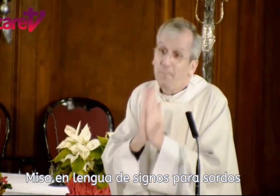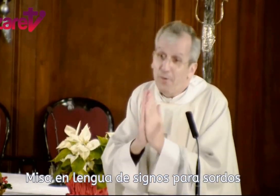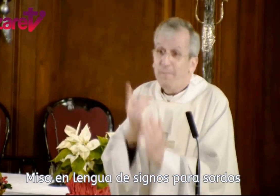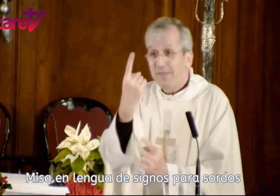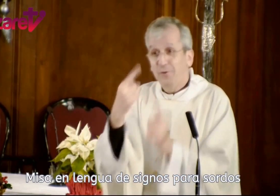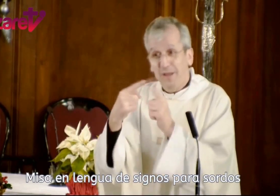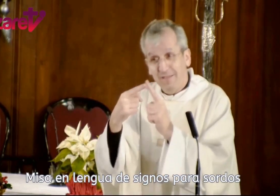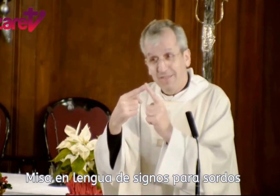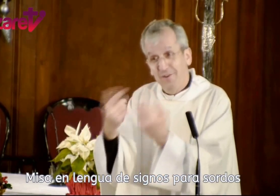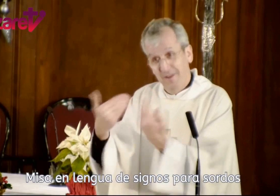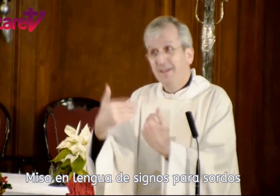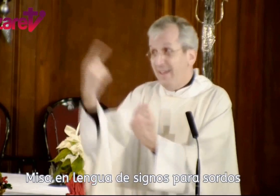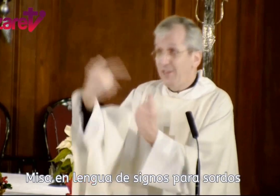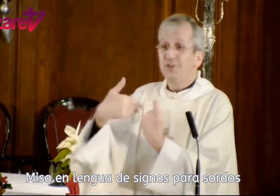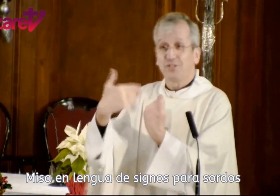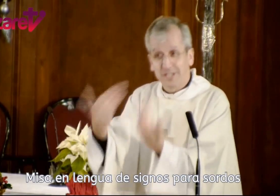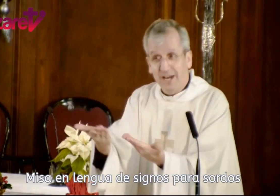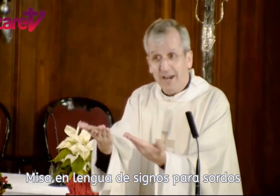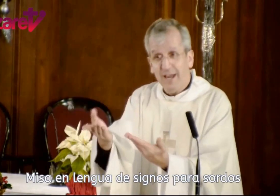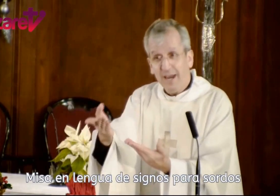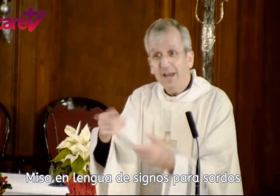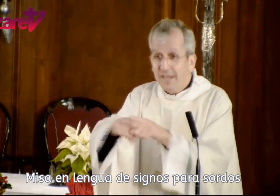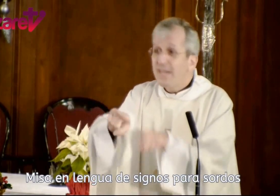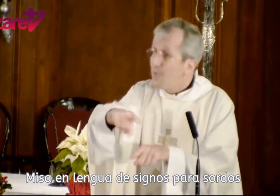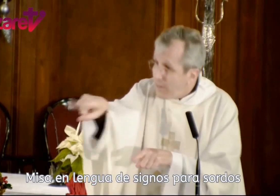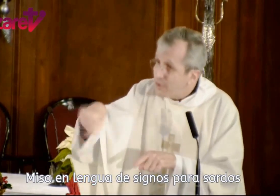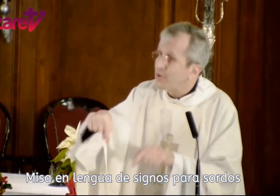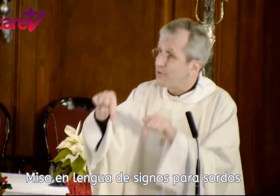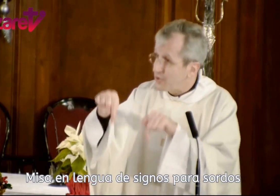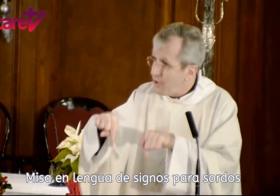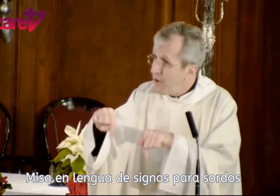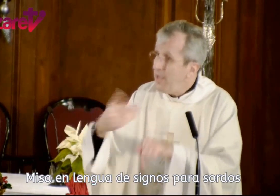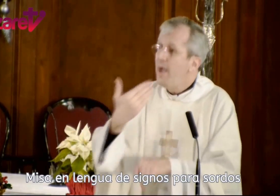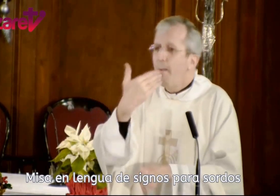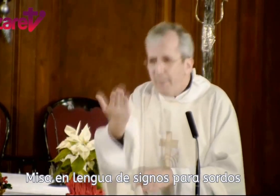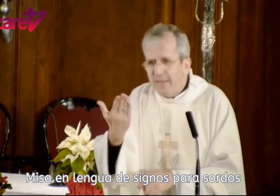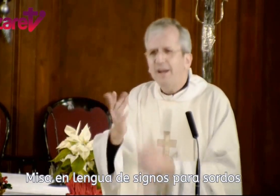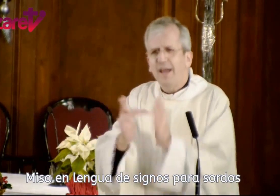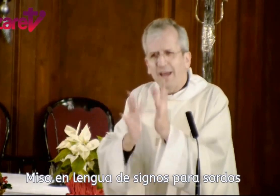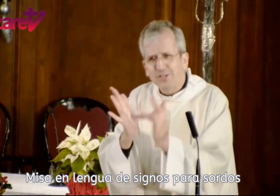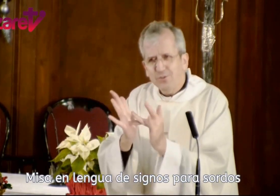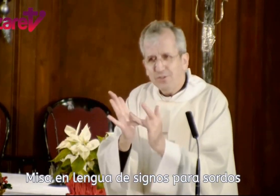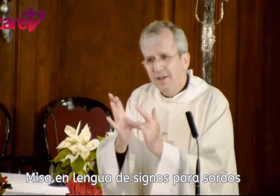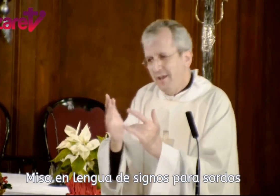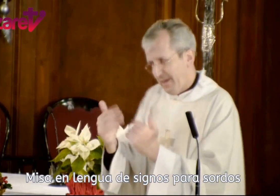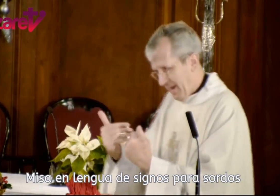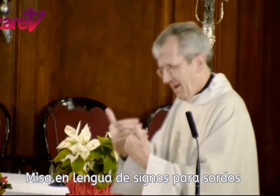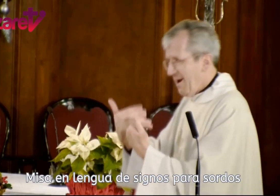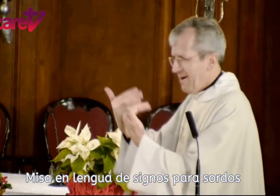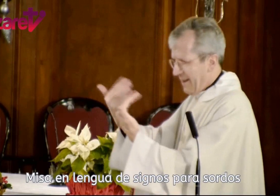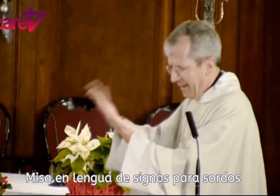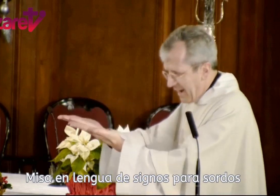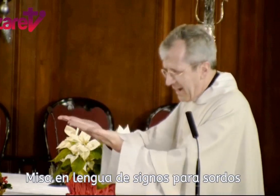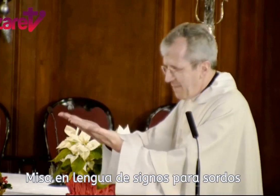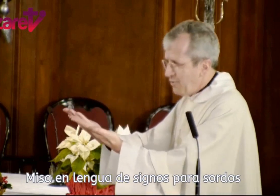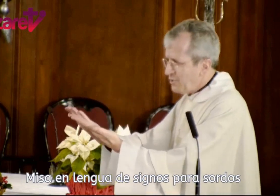puede pedir una intención y Dios se la regala, igual nosotros hoy pedirle a Jesús que le regalaremos